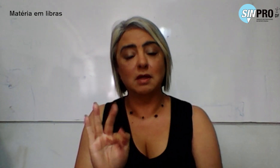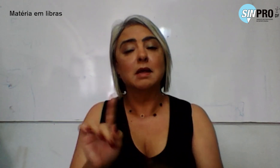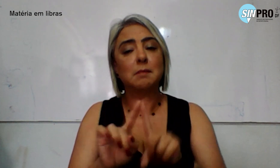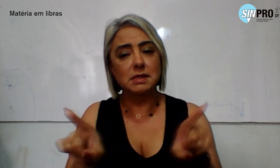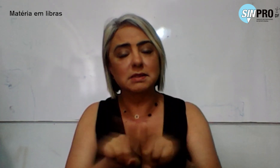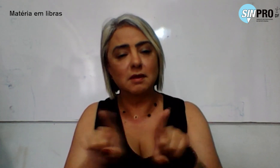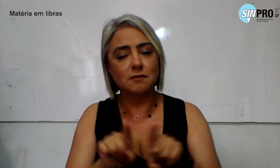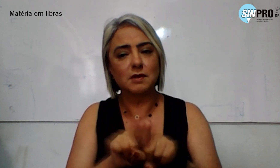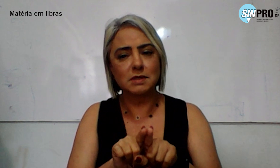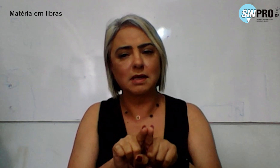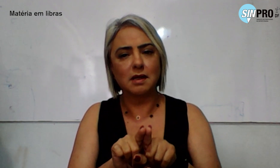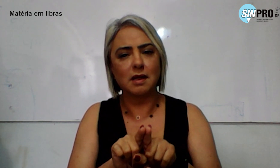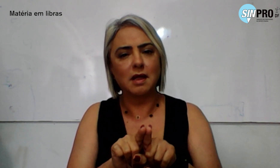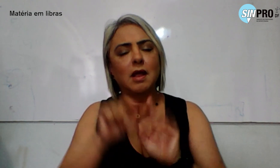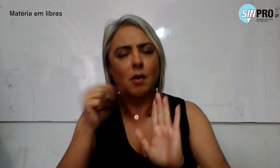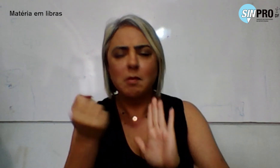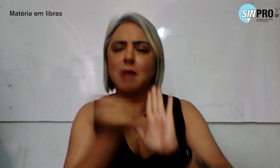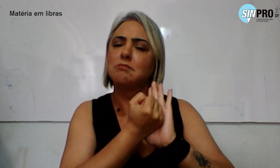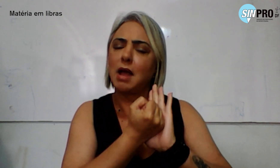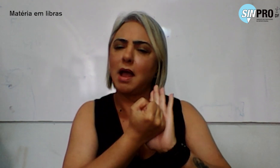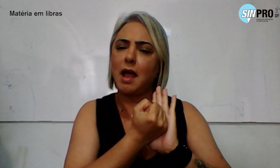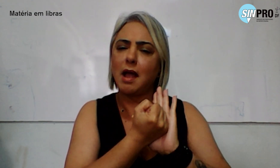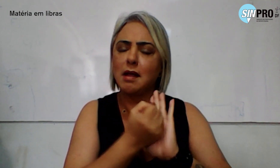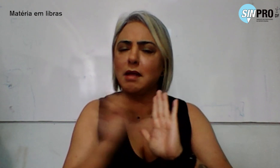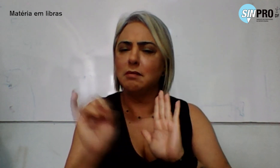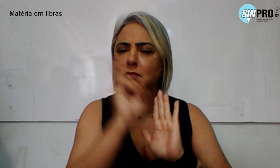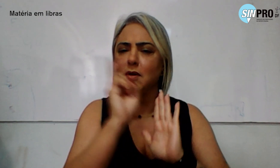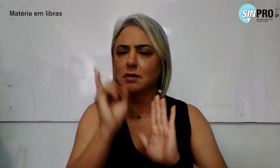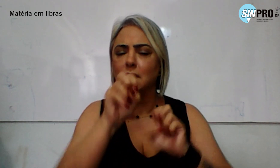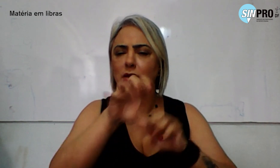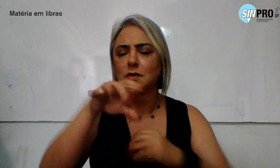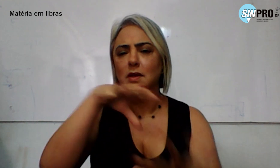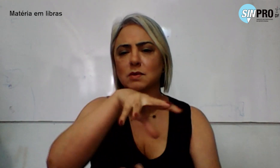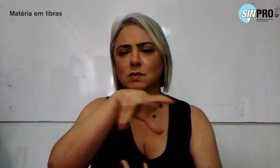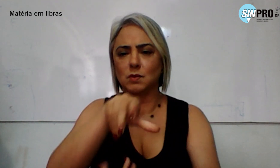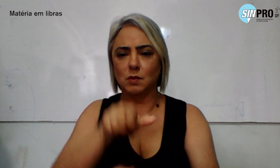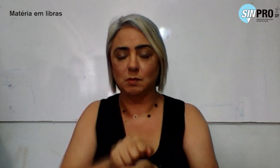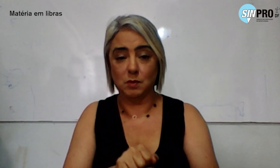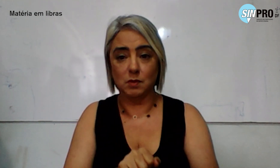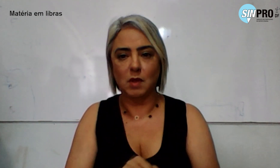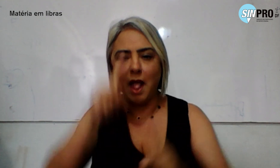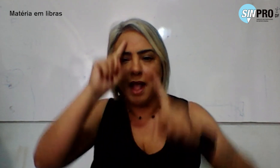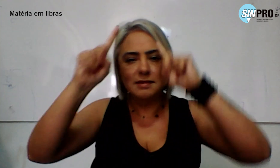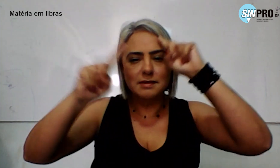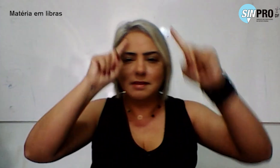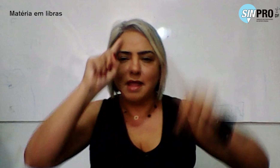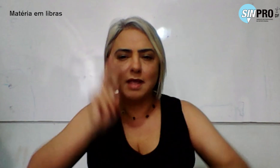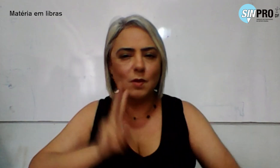também deixou uma marca indelével na educação global. Suas ideias continuam a